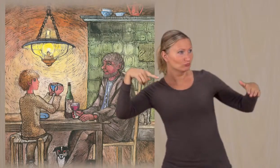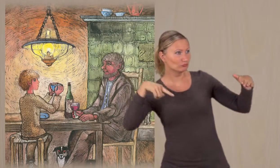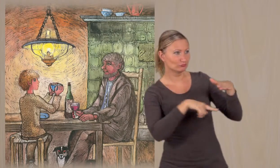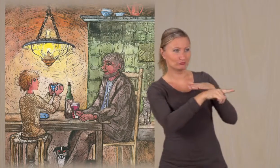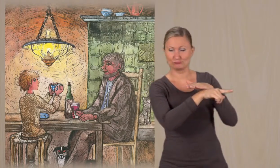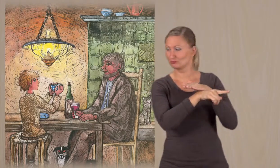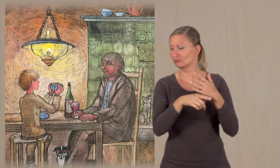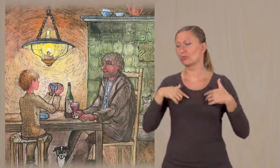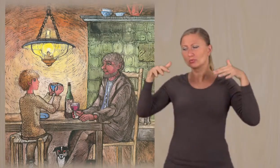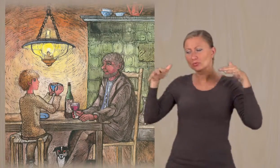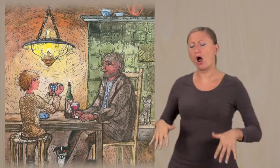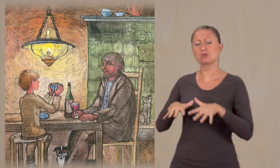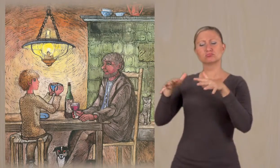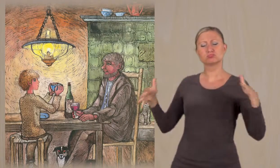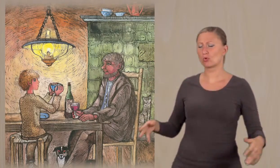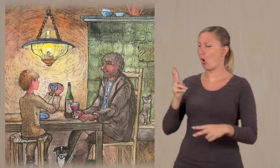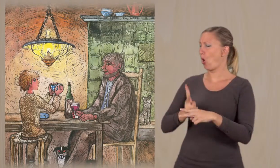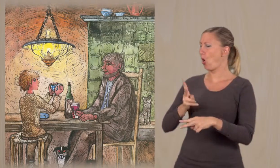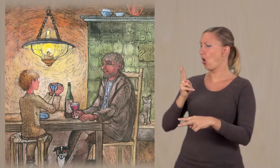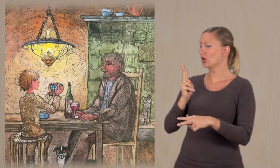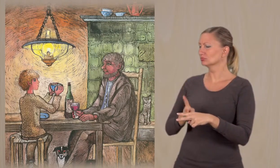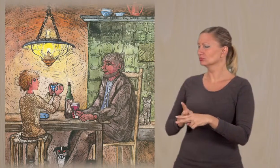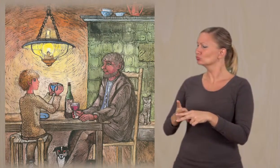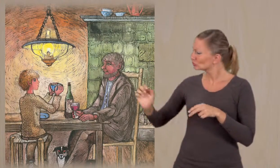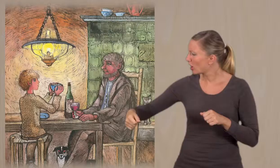Jungen. Ich hab Holz genug. Wir wollen die Wärme teilen.